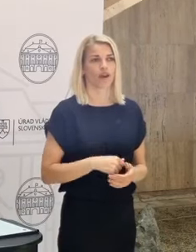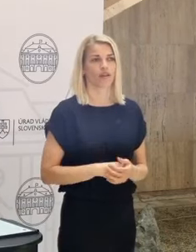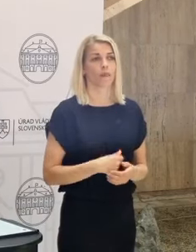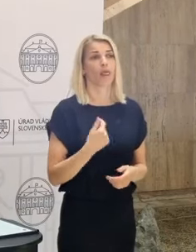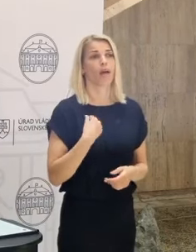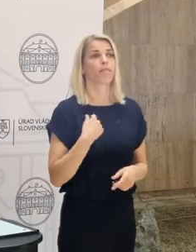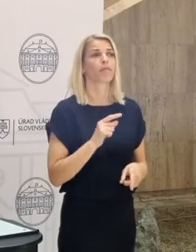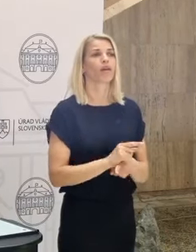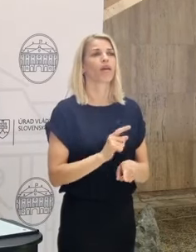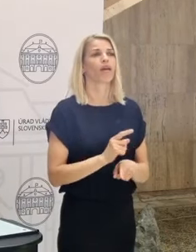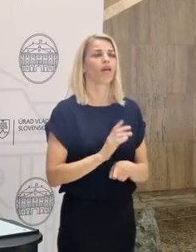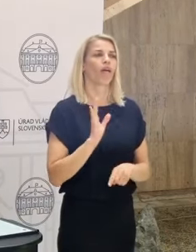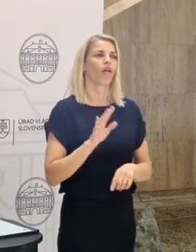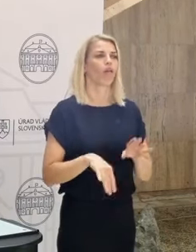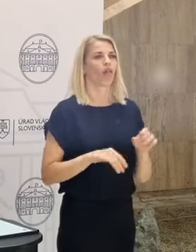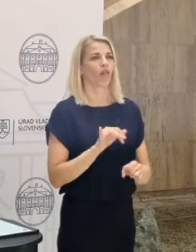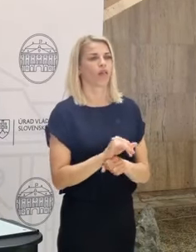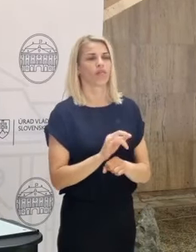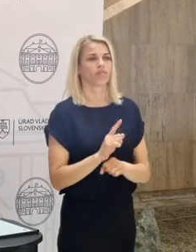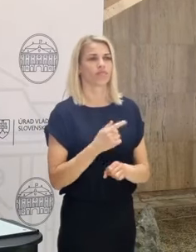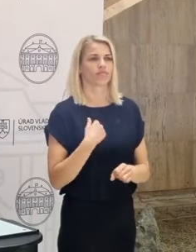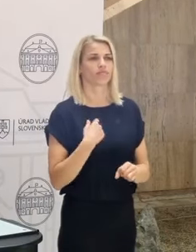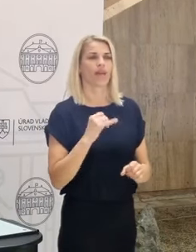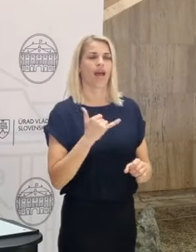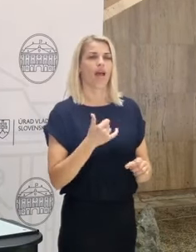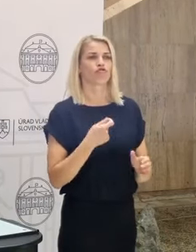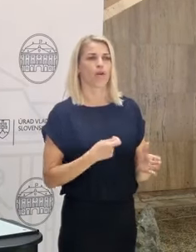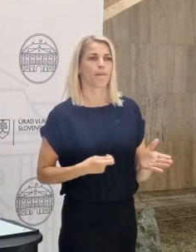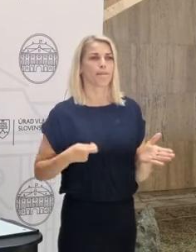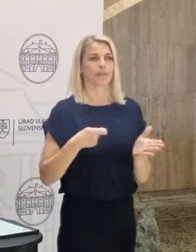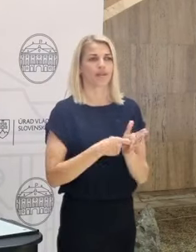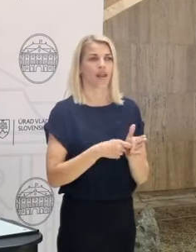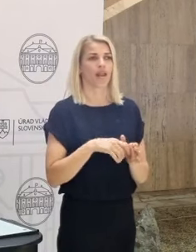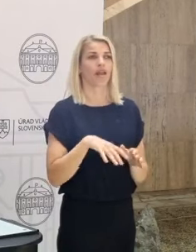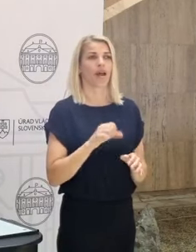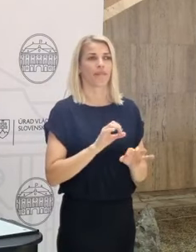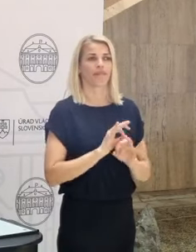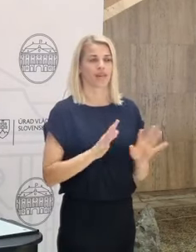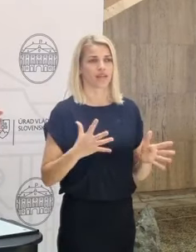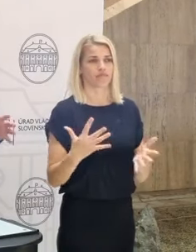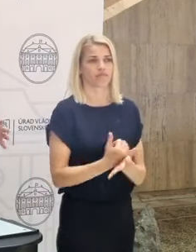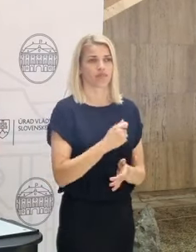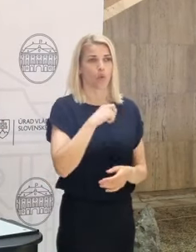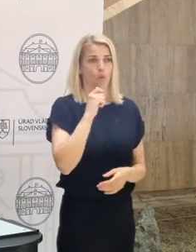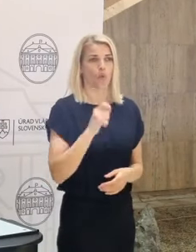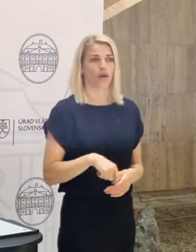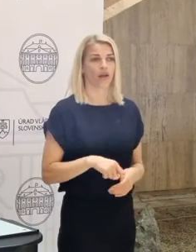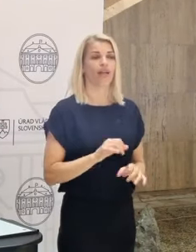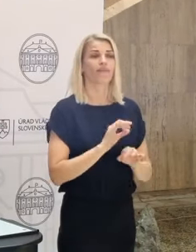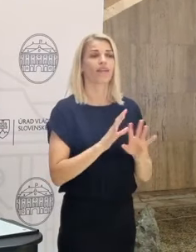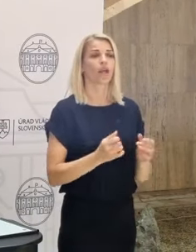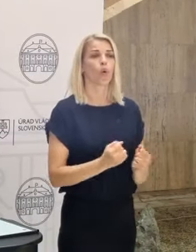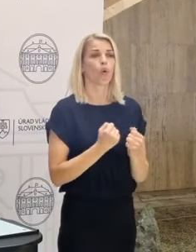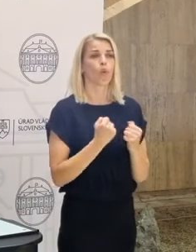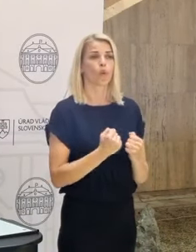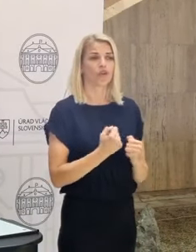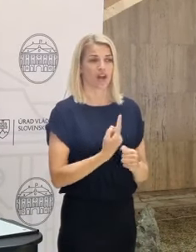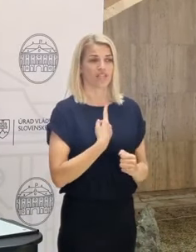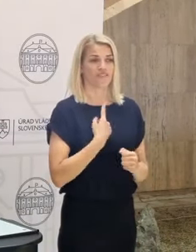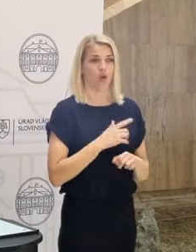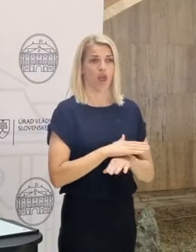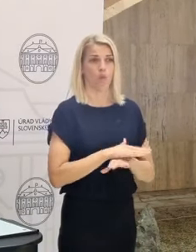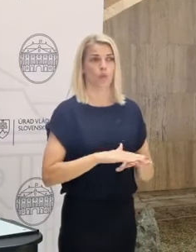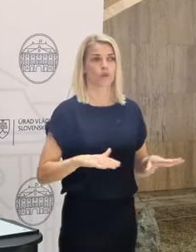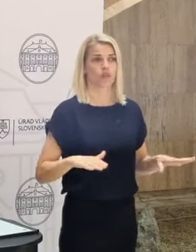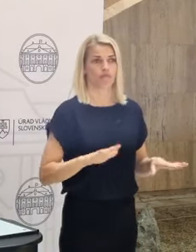nepolavili, práve naopak, aby sme pridali jednak v tom, aby mohli zvýťaziť, aby si mohli udržať svoje územie,